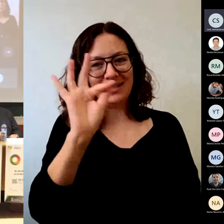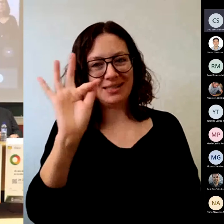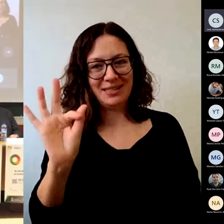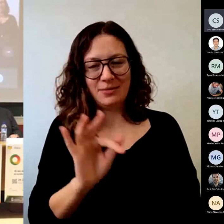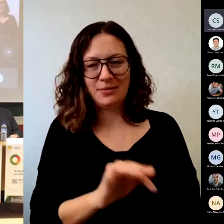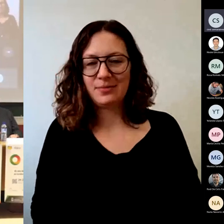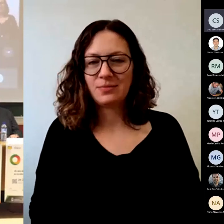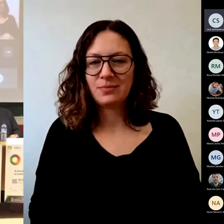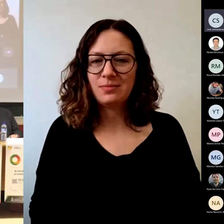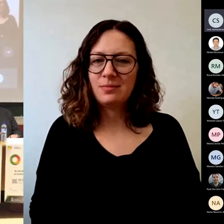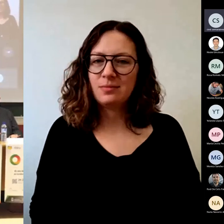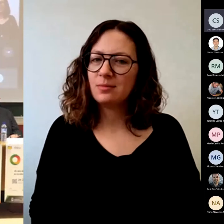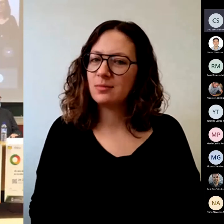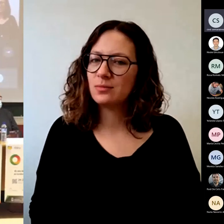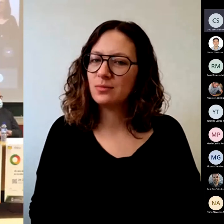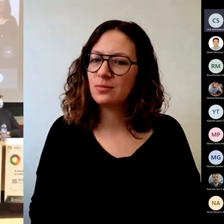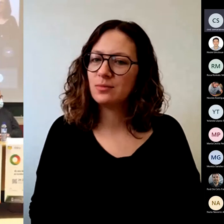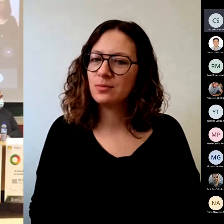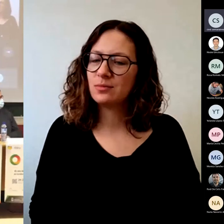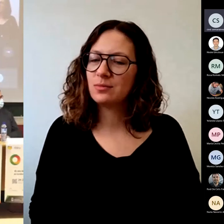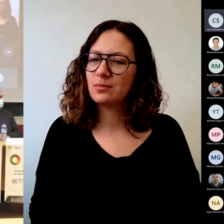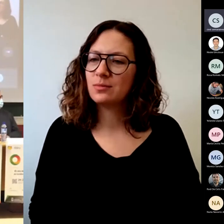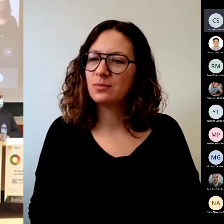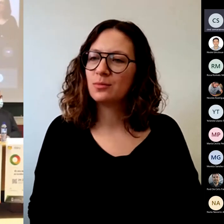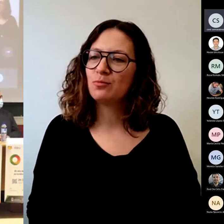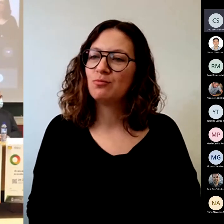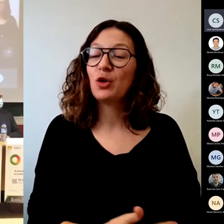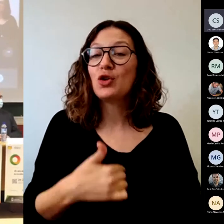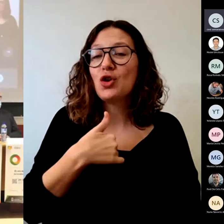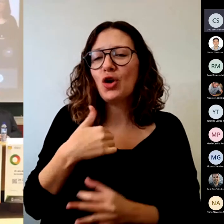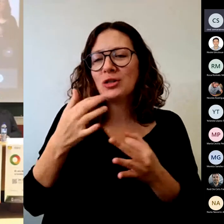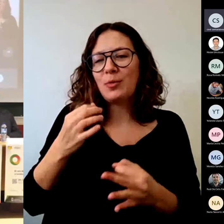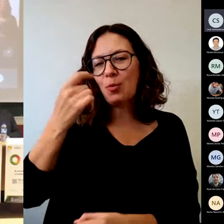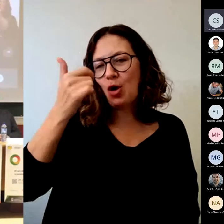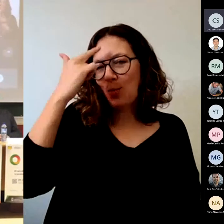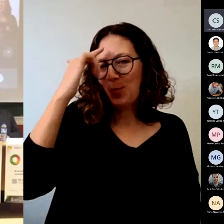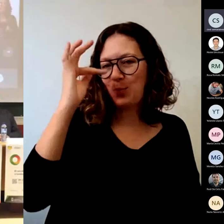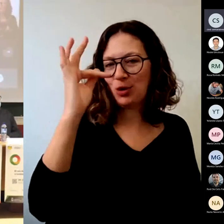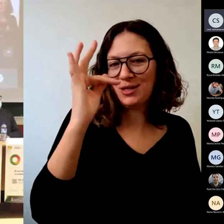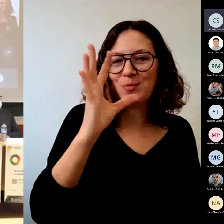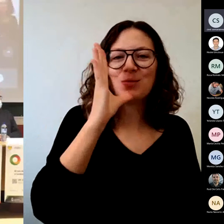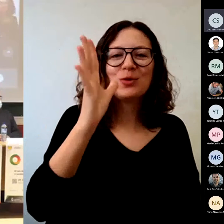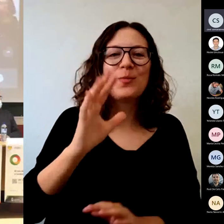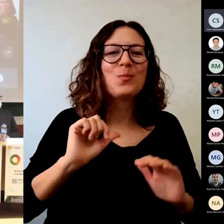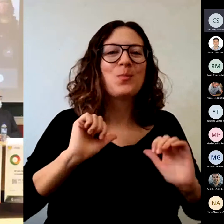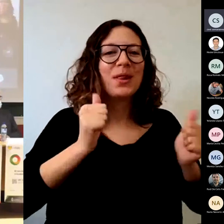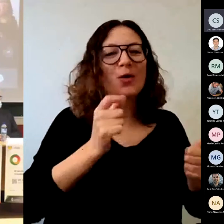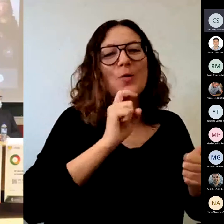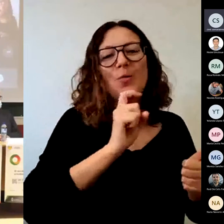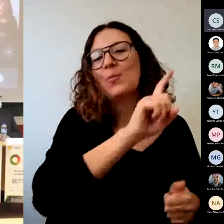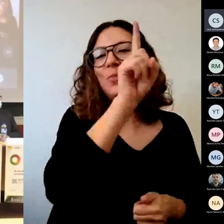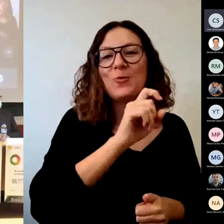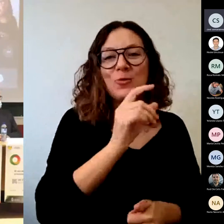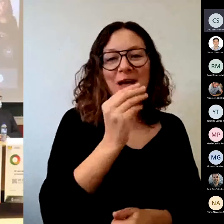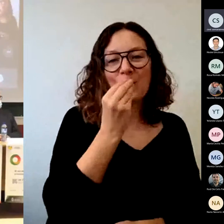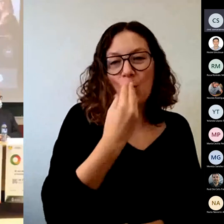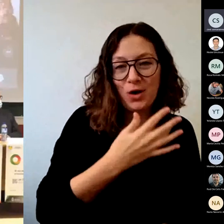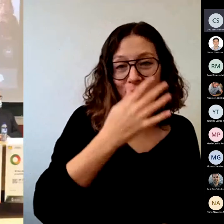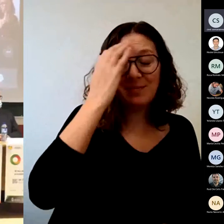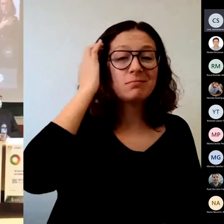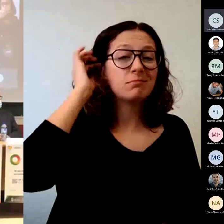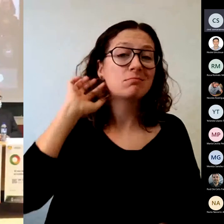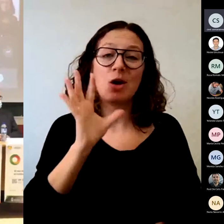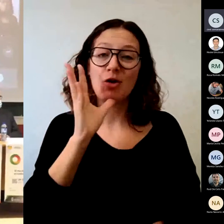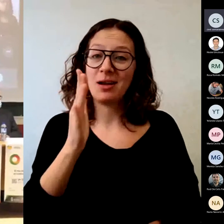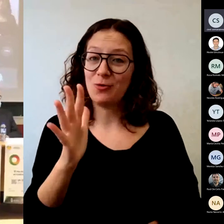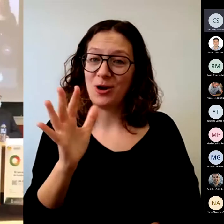Yo soy muy positiva, entonces he querido empezar con lo bueno y ahora vamos con lo regular o lo no tan bueno, que es, ¿cuál es,